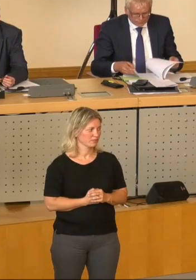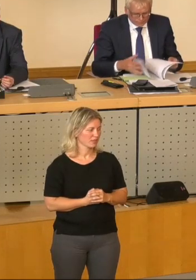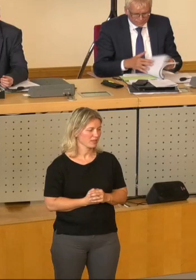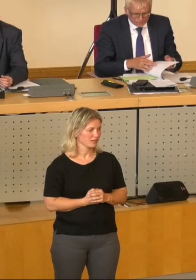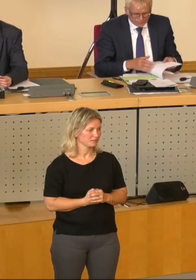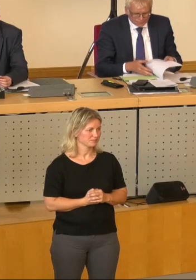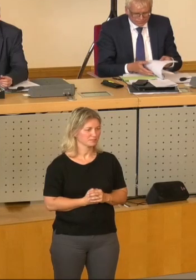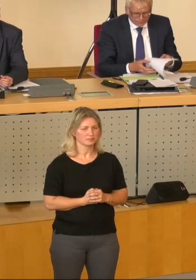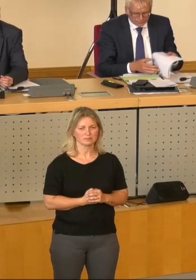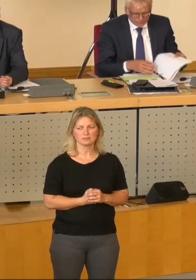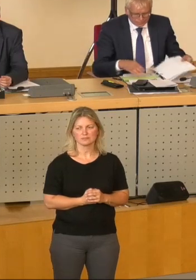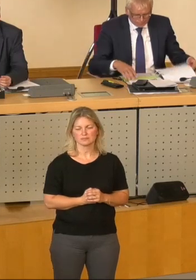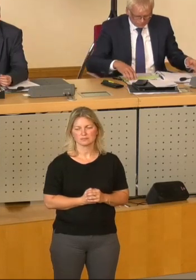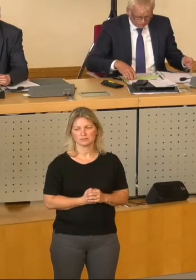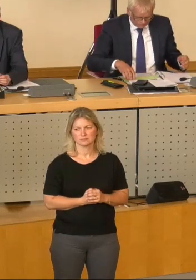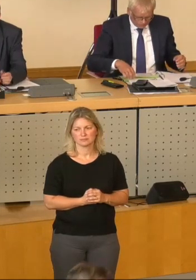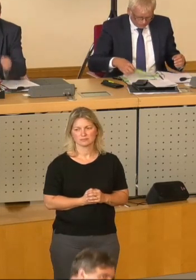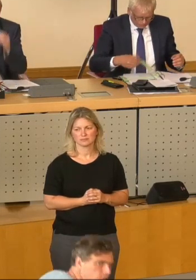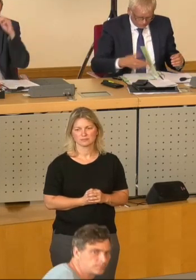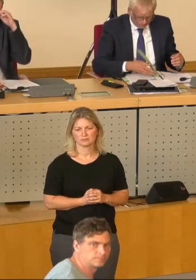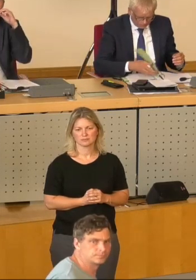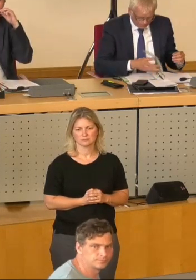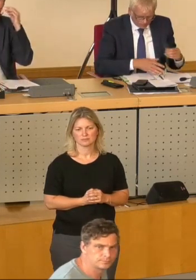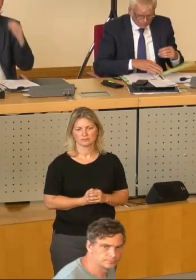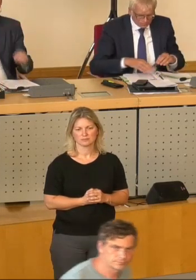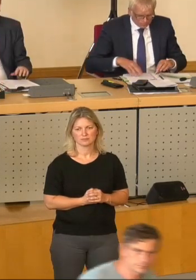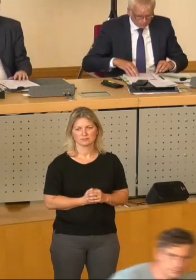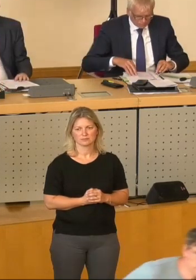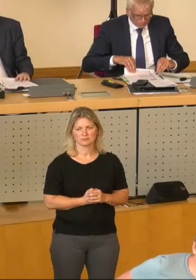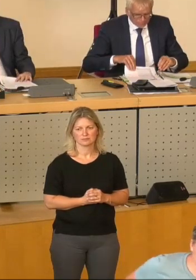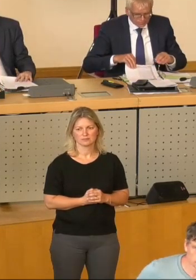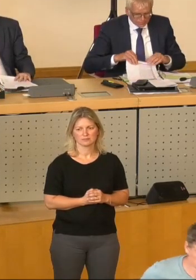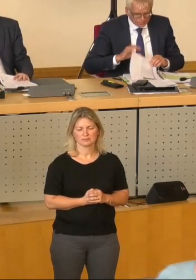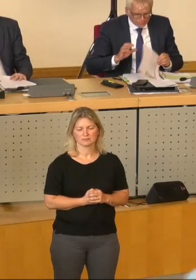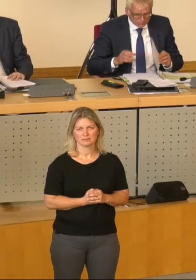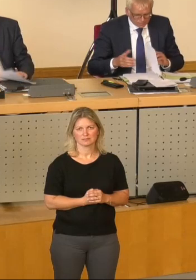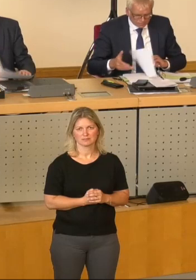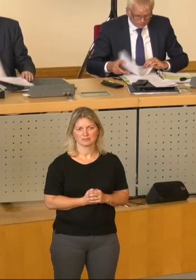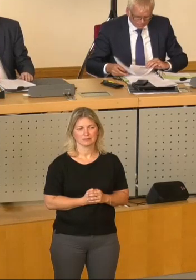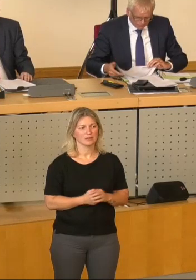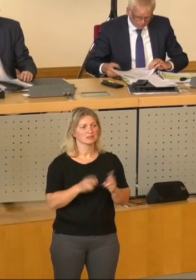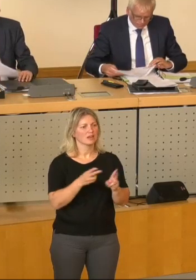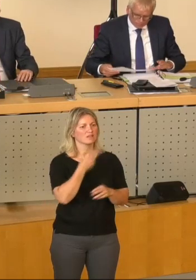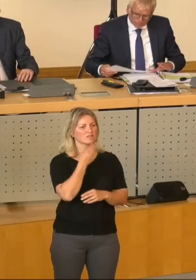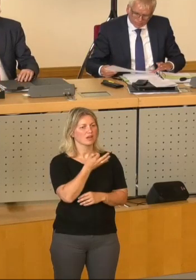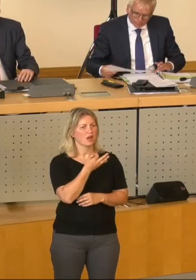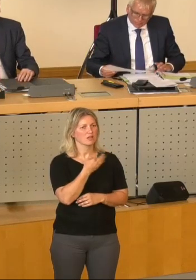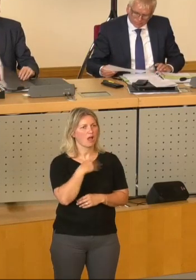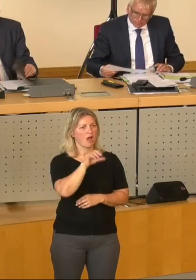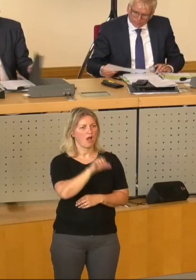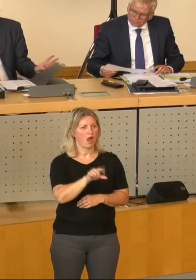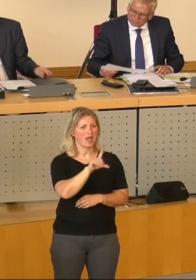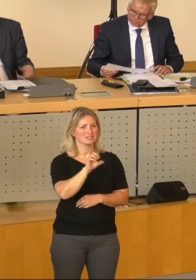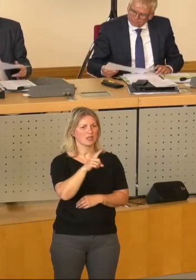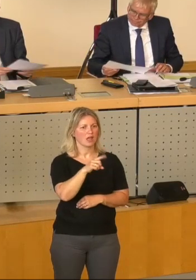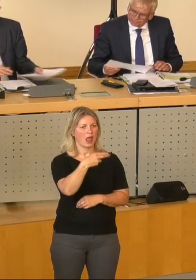Sicherheitshalber Frage ist, Herr Alexander Helbig ist anwesend.